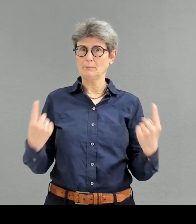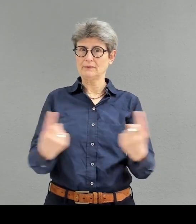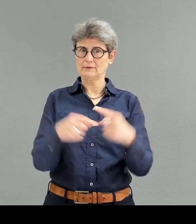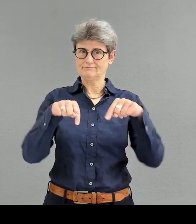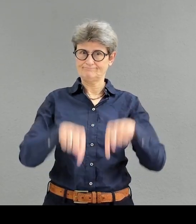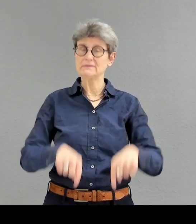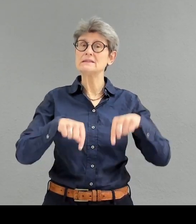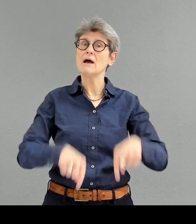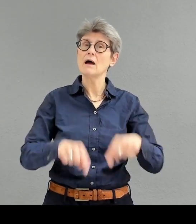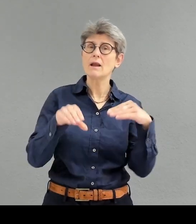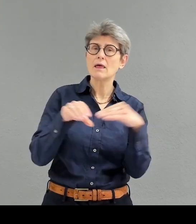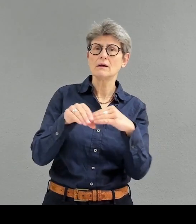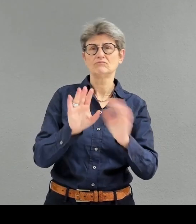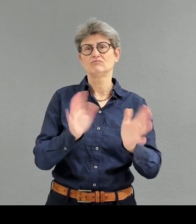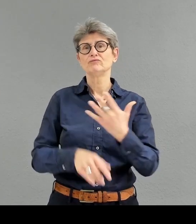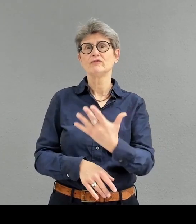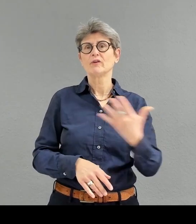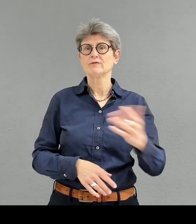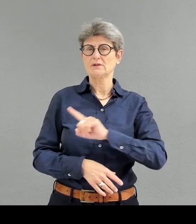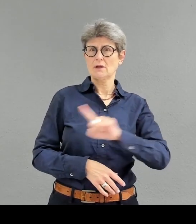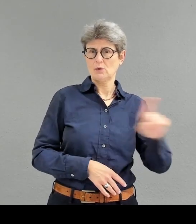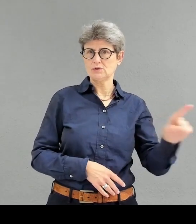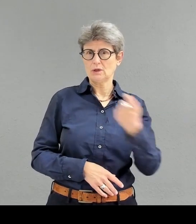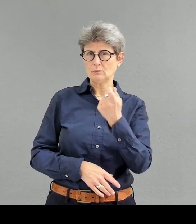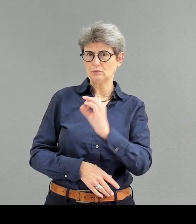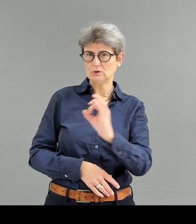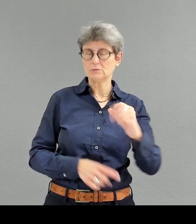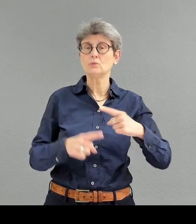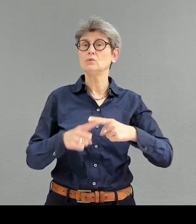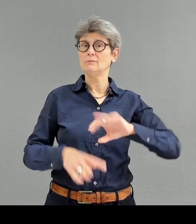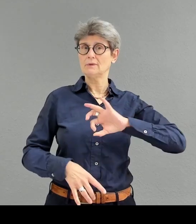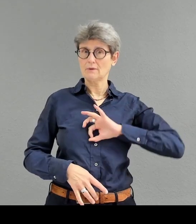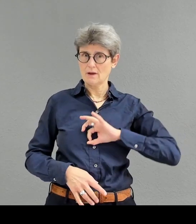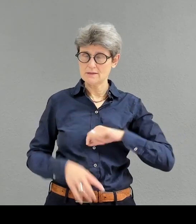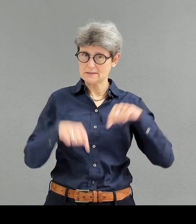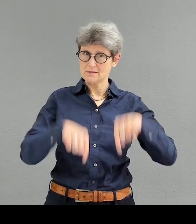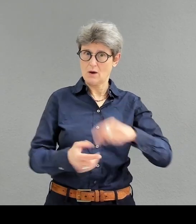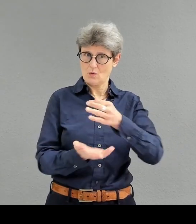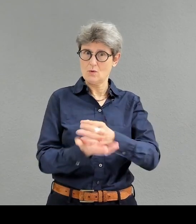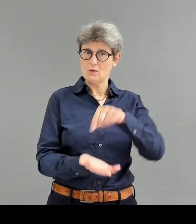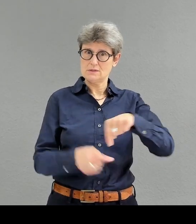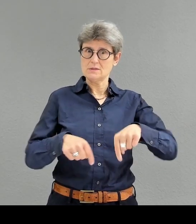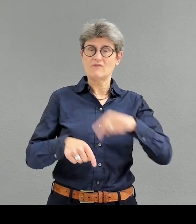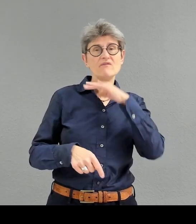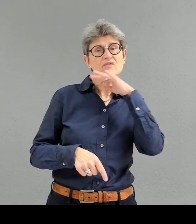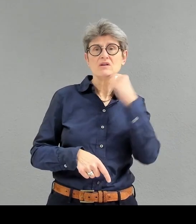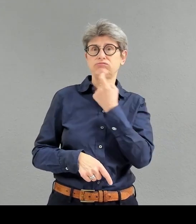Und hier werden ungefähr 55.000 Münzen und Medaillen verwahrt. Und wenn es einen Ort gibt,